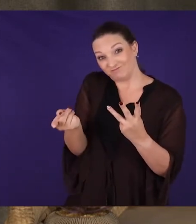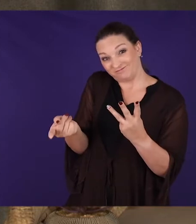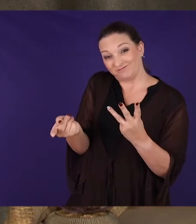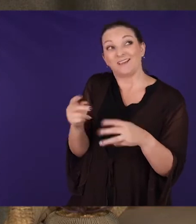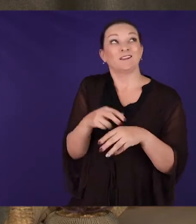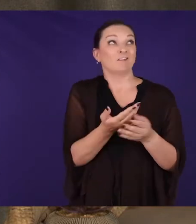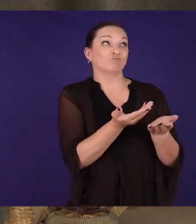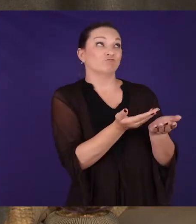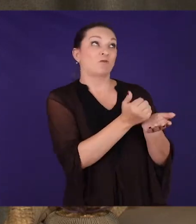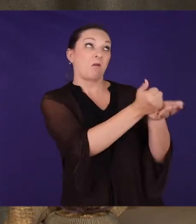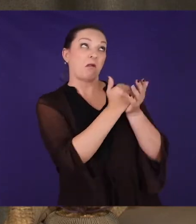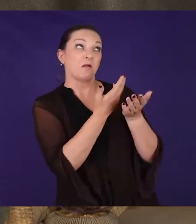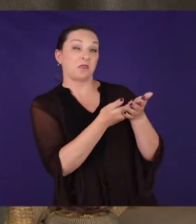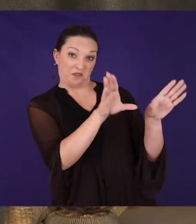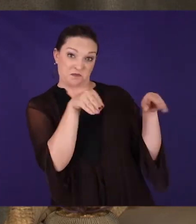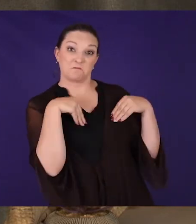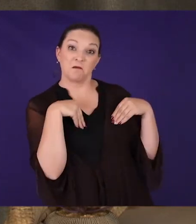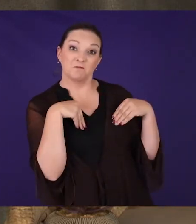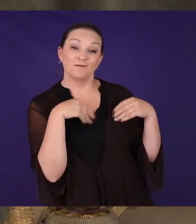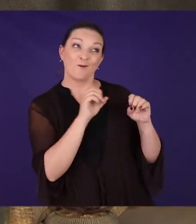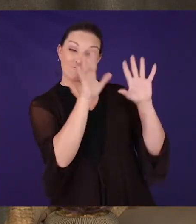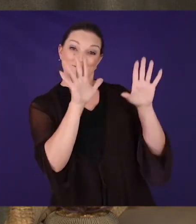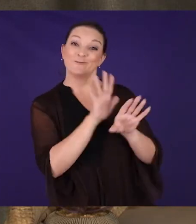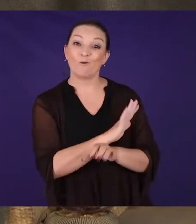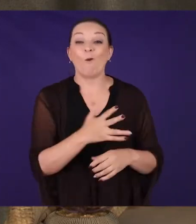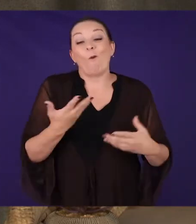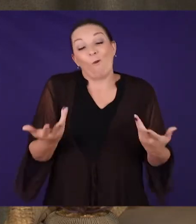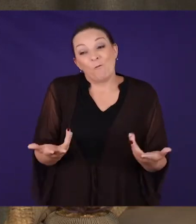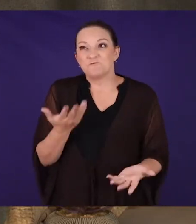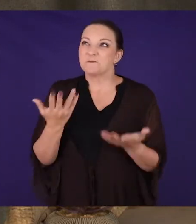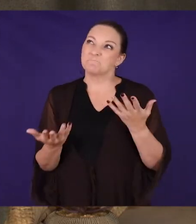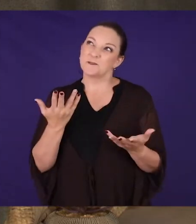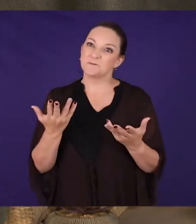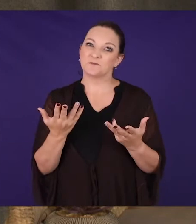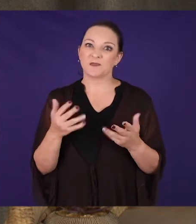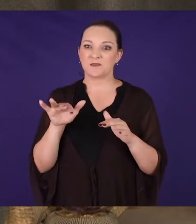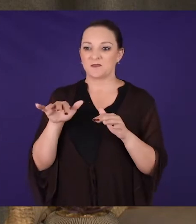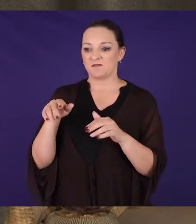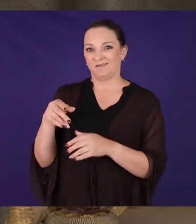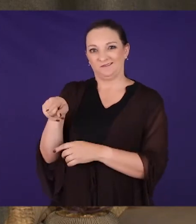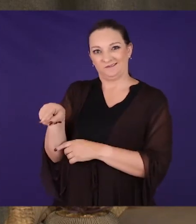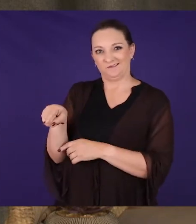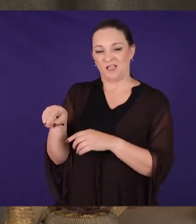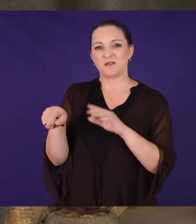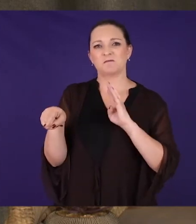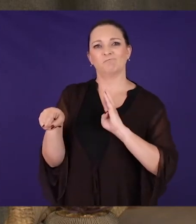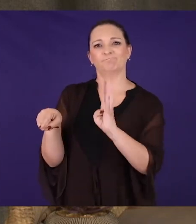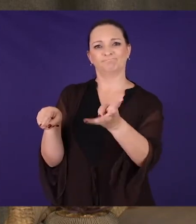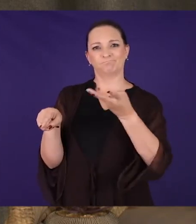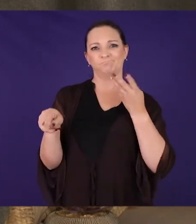en hulp ontvang en hoe wonderlik dit is. Of jy kan jyself in die mense wat voorbij die reisiger gestap het en nie na hom toe